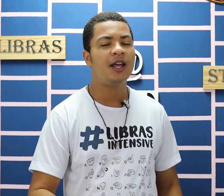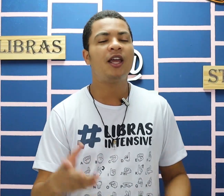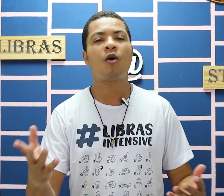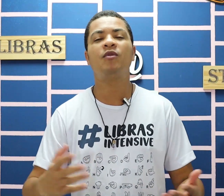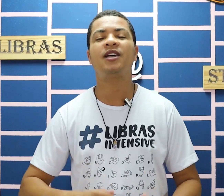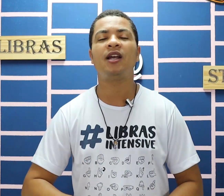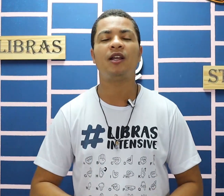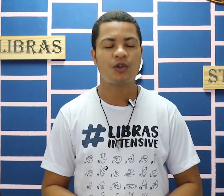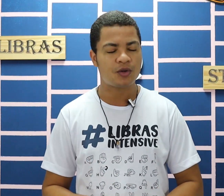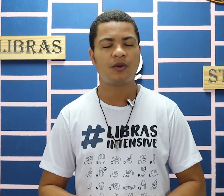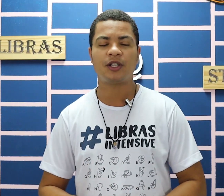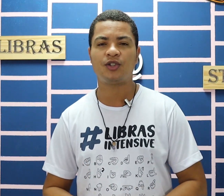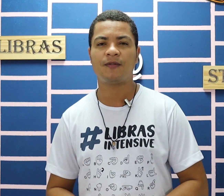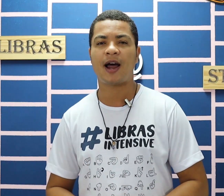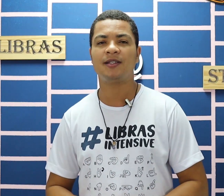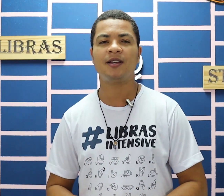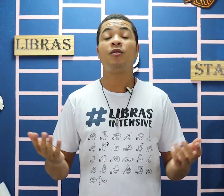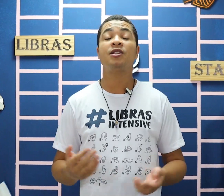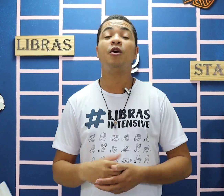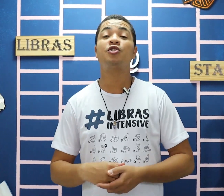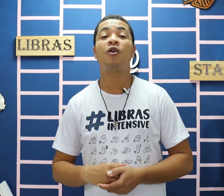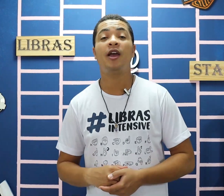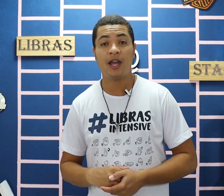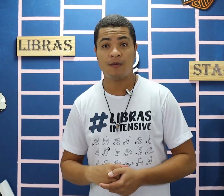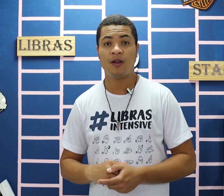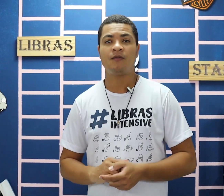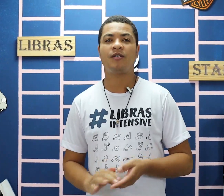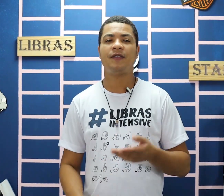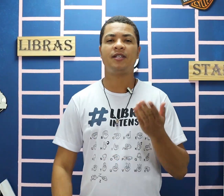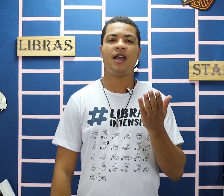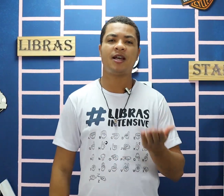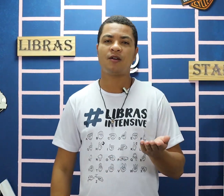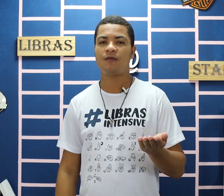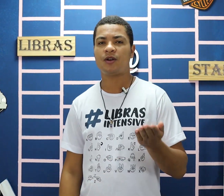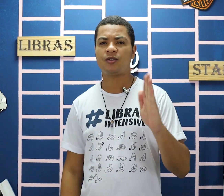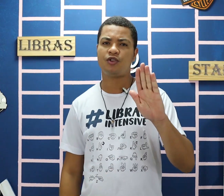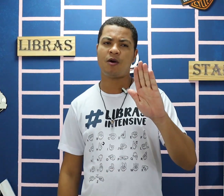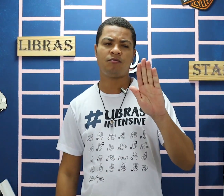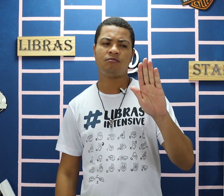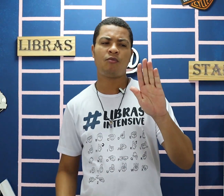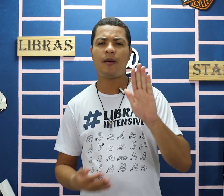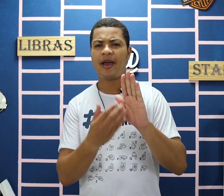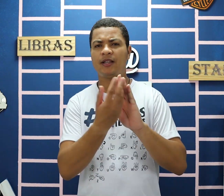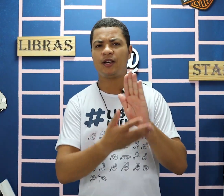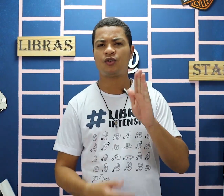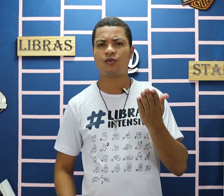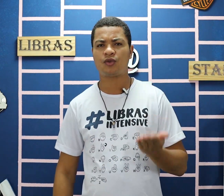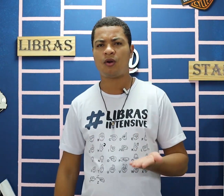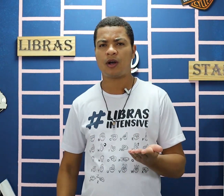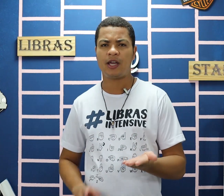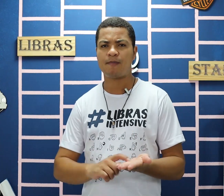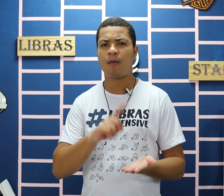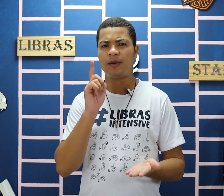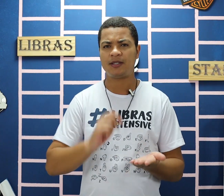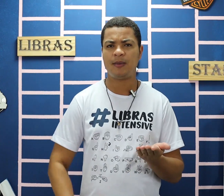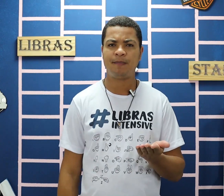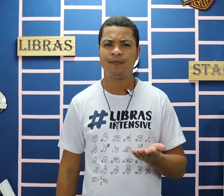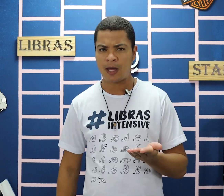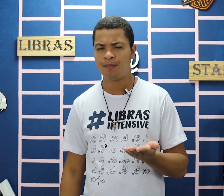como usar ele dentro de um contexto de frase. Bom, sinal de correio, você vai fazer essa configuração de mão, mão aberta, dedos juntos, coloca aqui palma pra cima, tá?